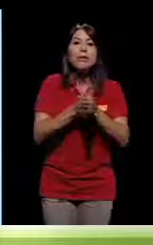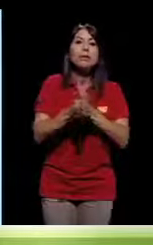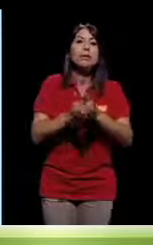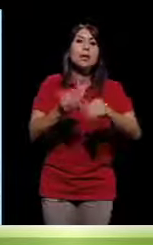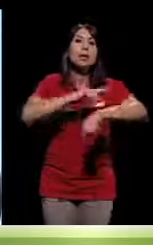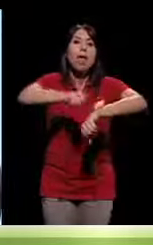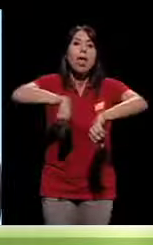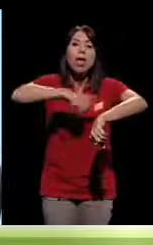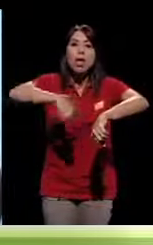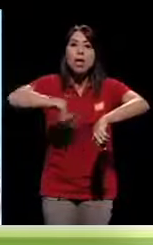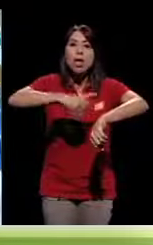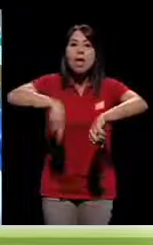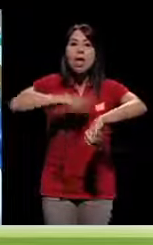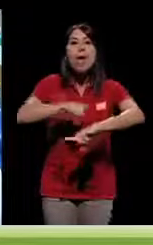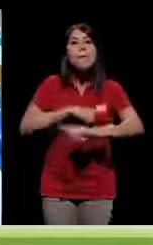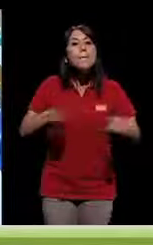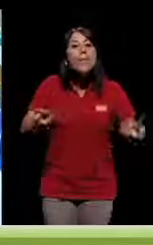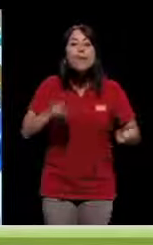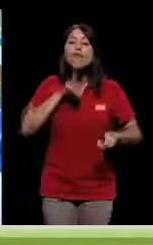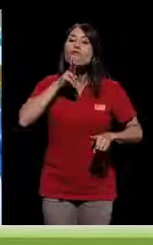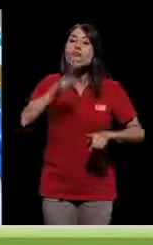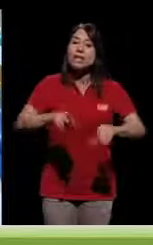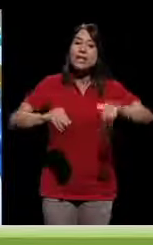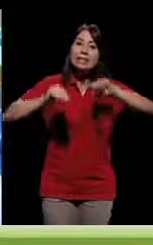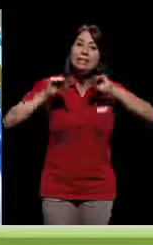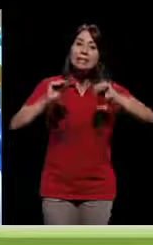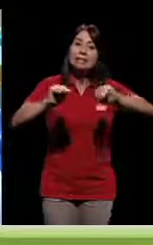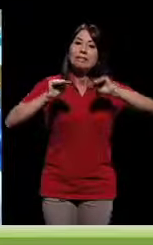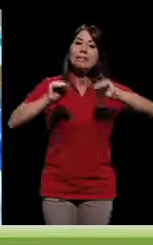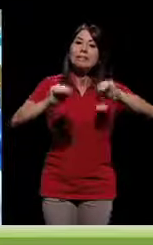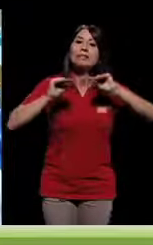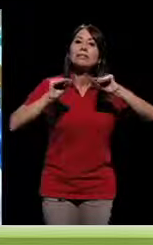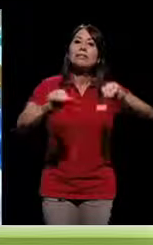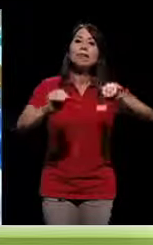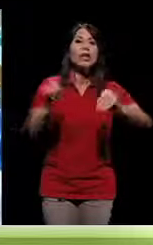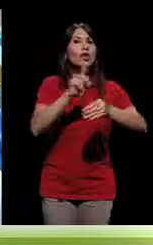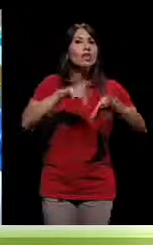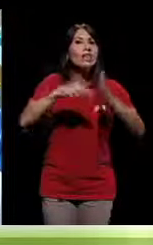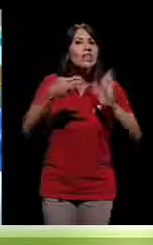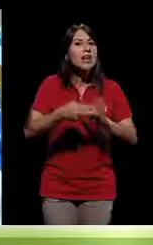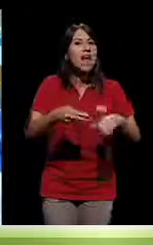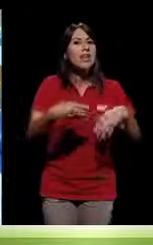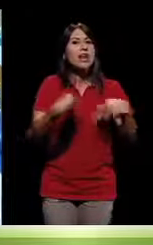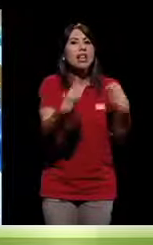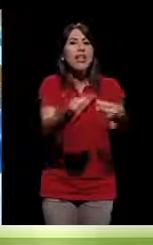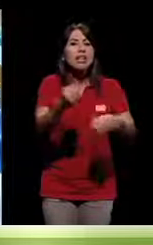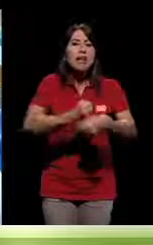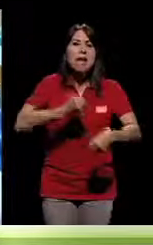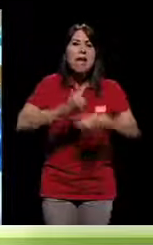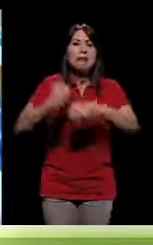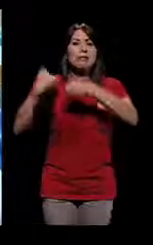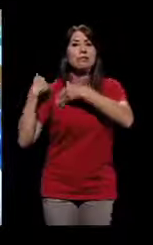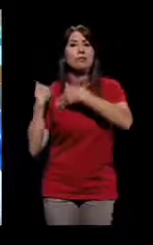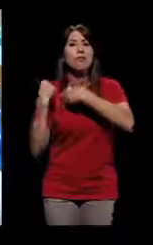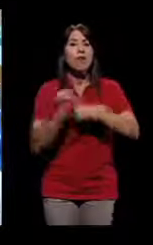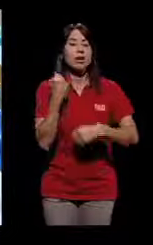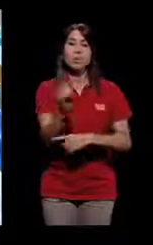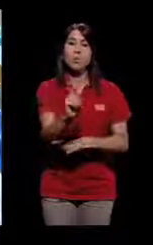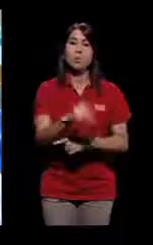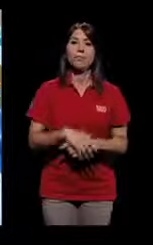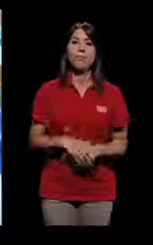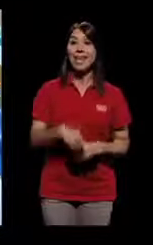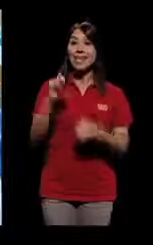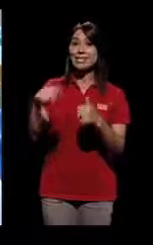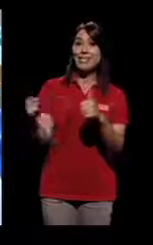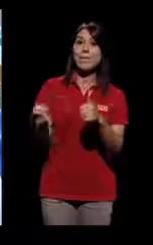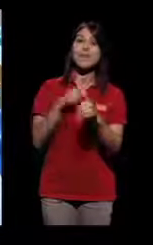Y era muy intenso, claro, aprovechábamos más horas de la cuenta, pero era en escuela, era en